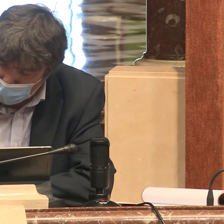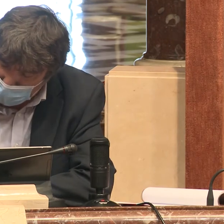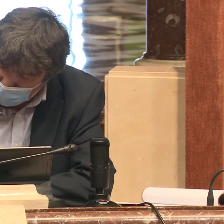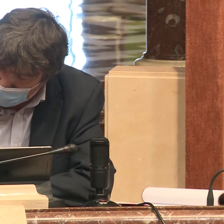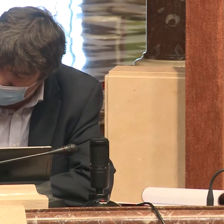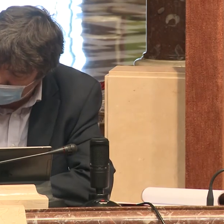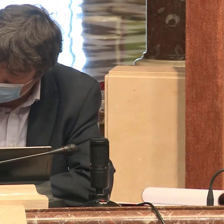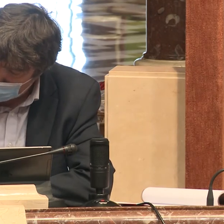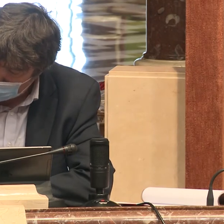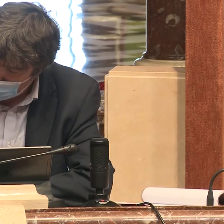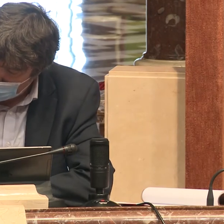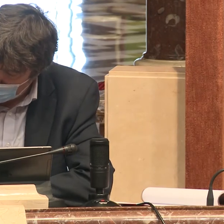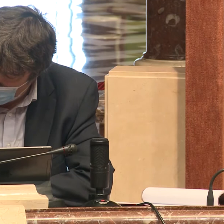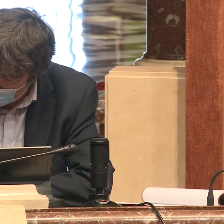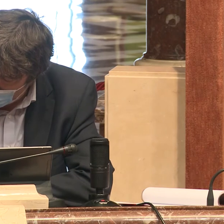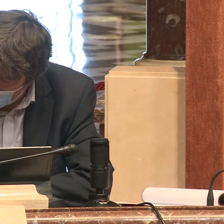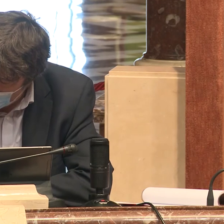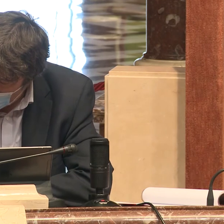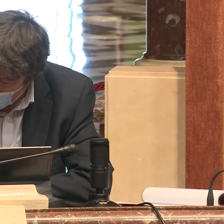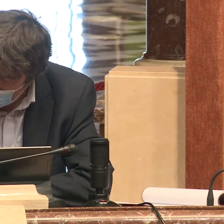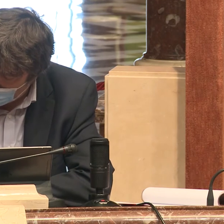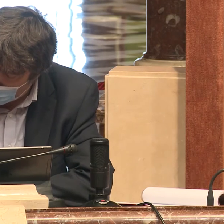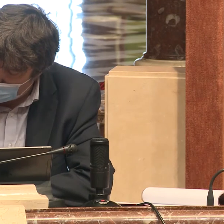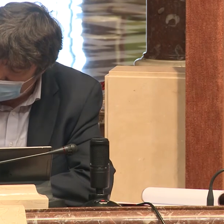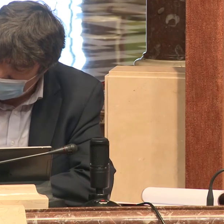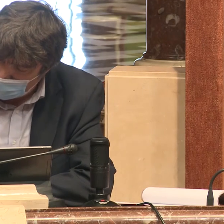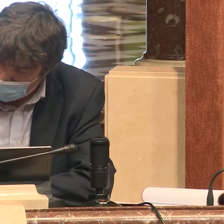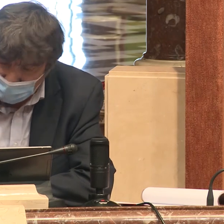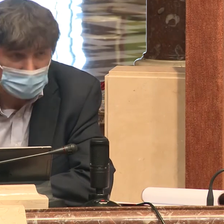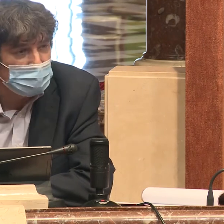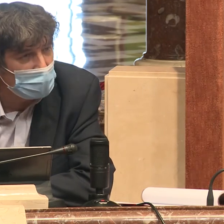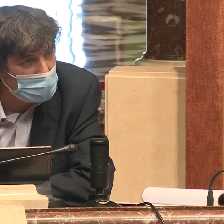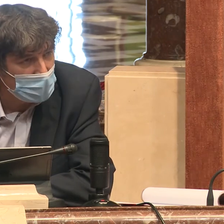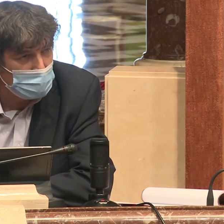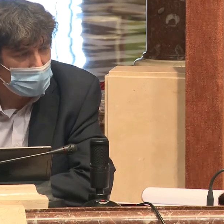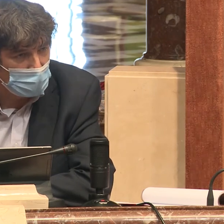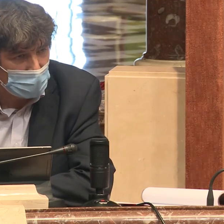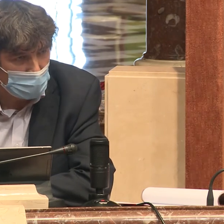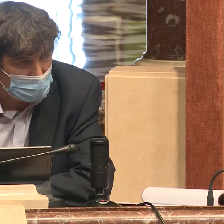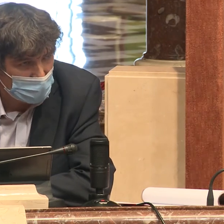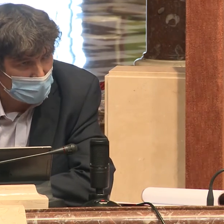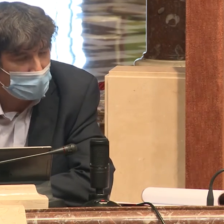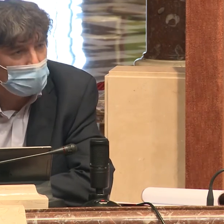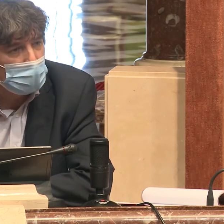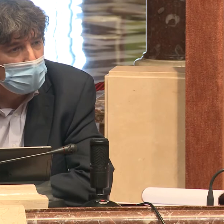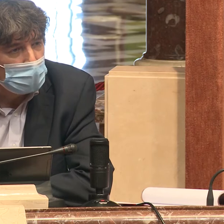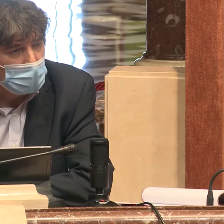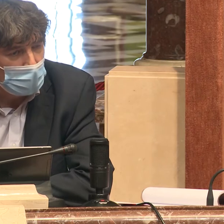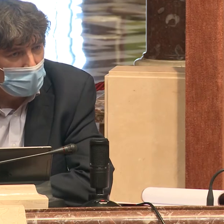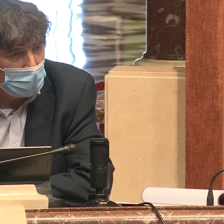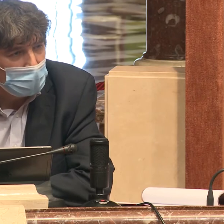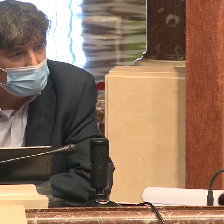sociosanitaria, la salud mental, la teleasistencia o la violencia de género.